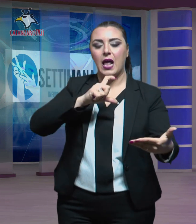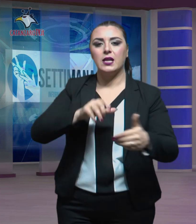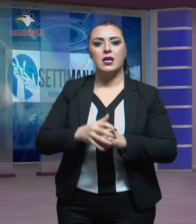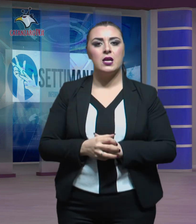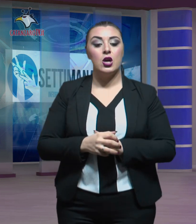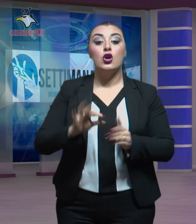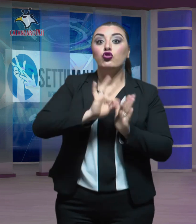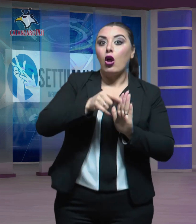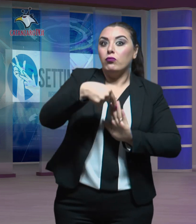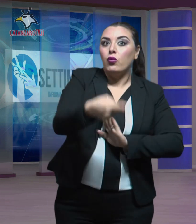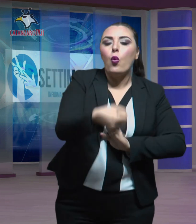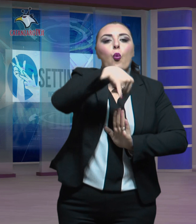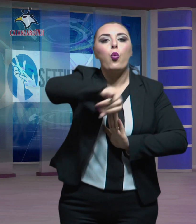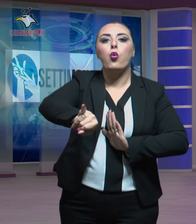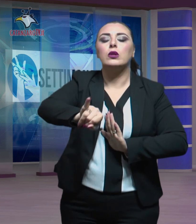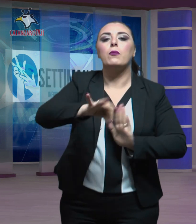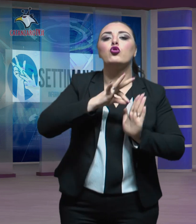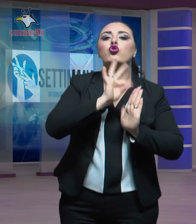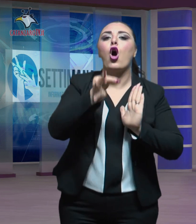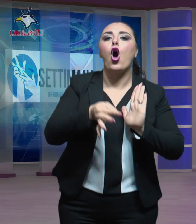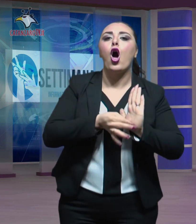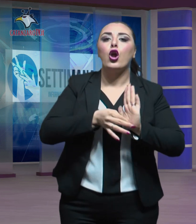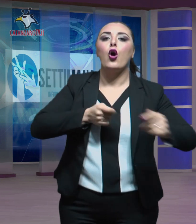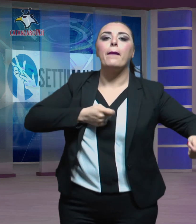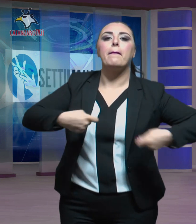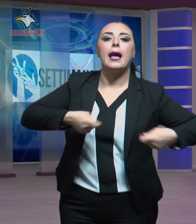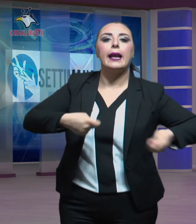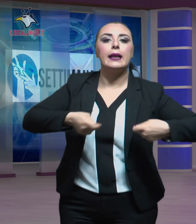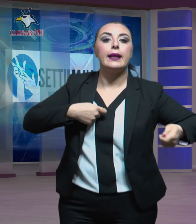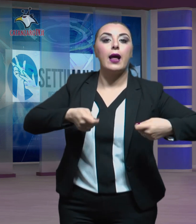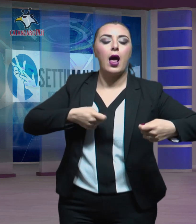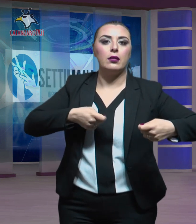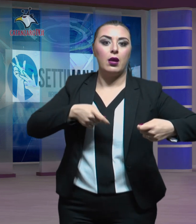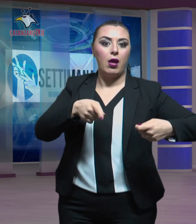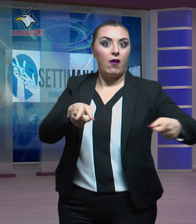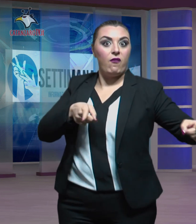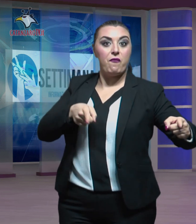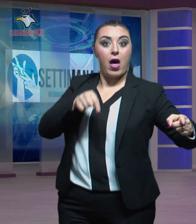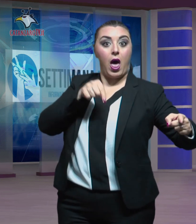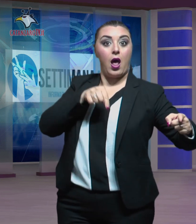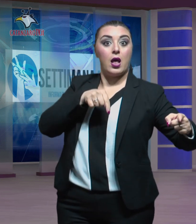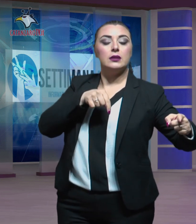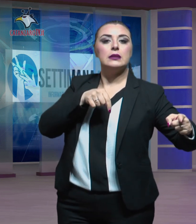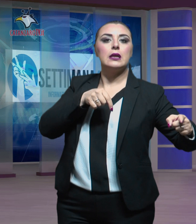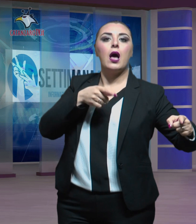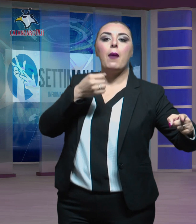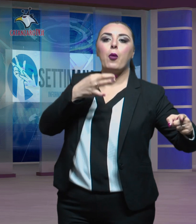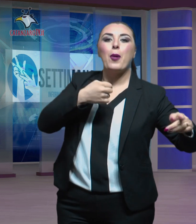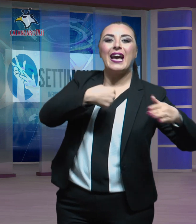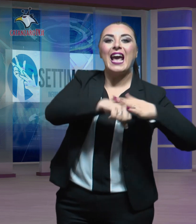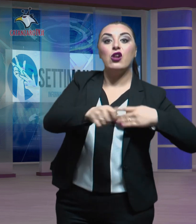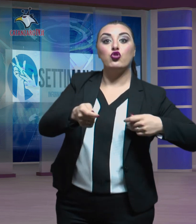sarà anche l'ultimo di mercato una fase di calcio